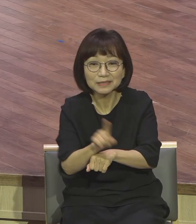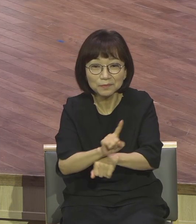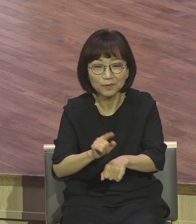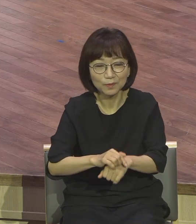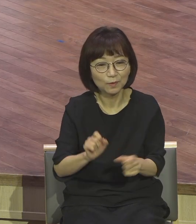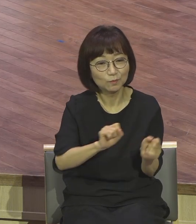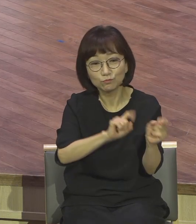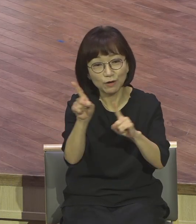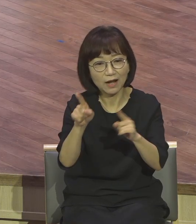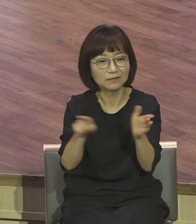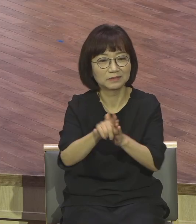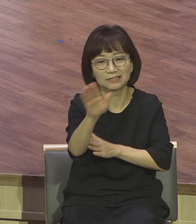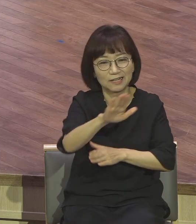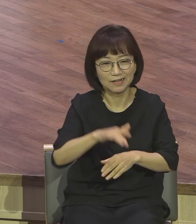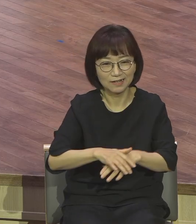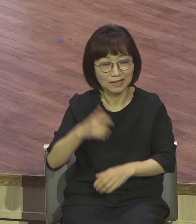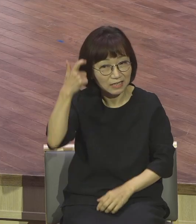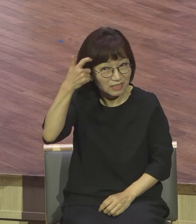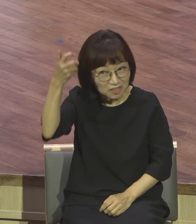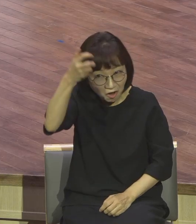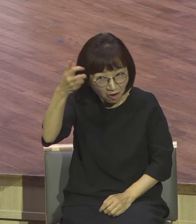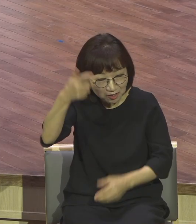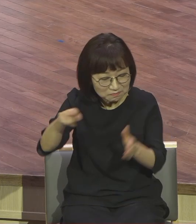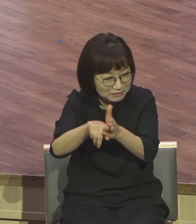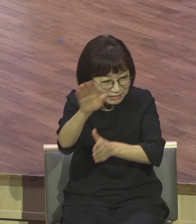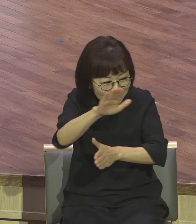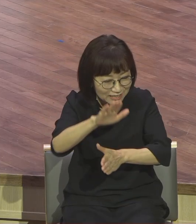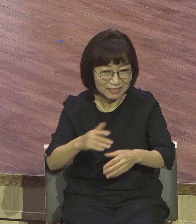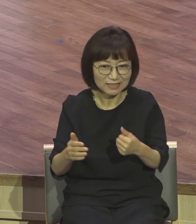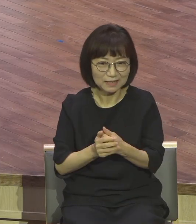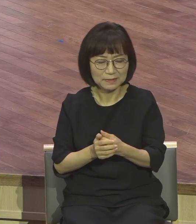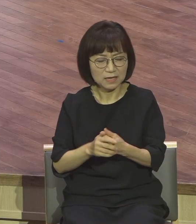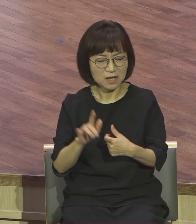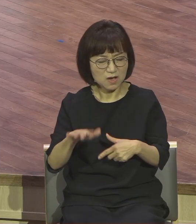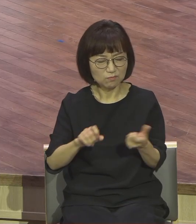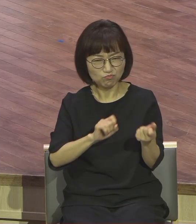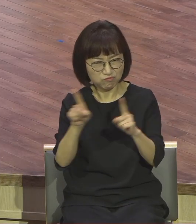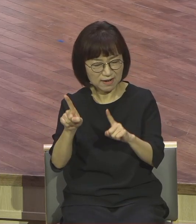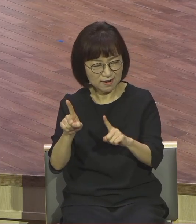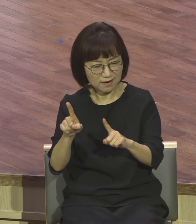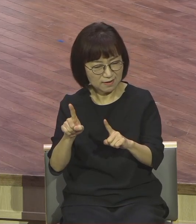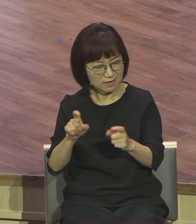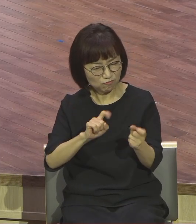싹 다 부인합니다. 그래서 부활을 가지고 예수를 공격합니다.